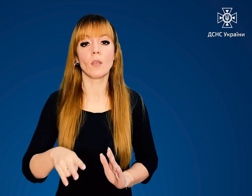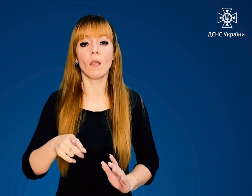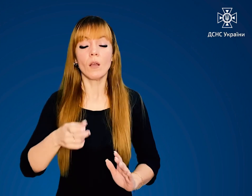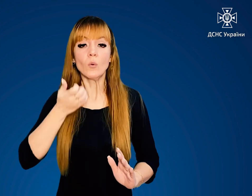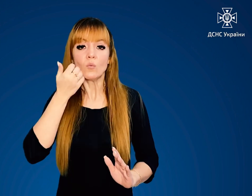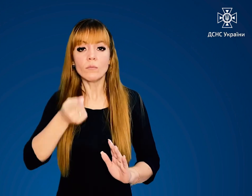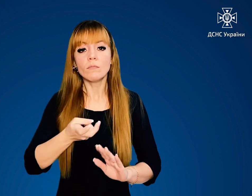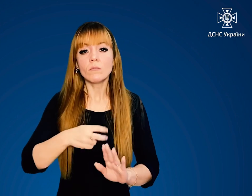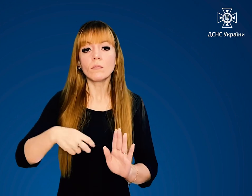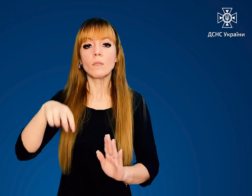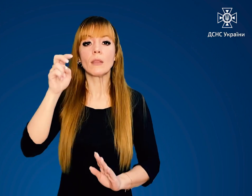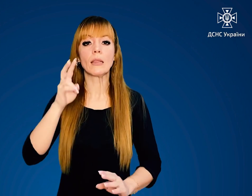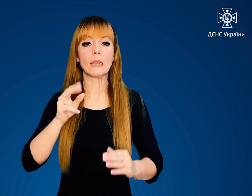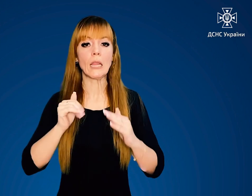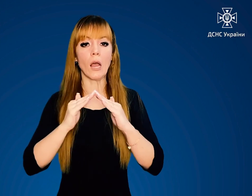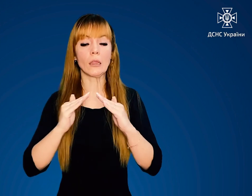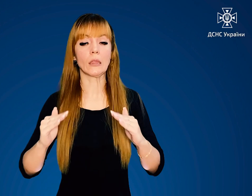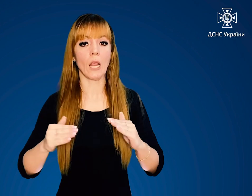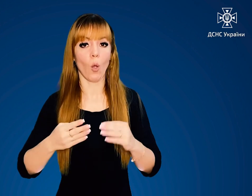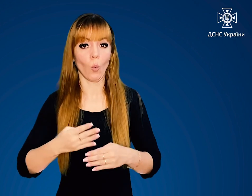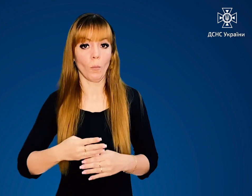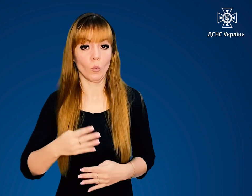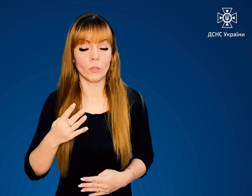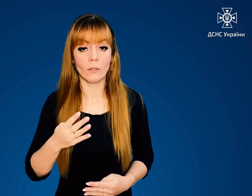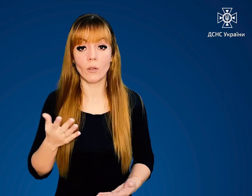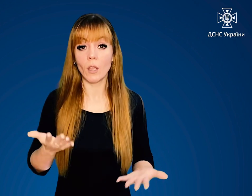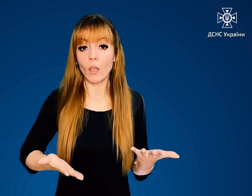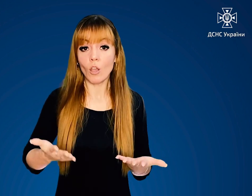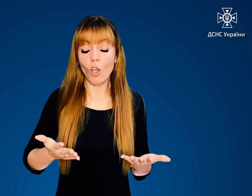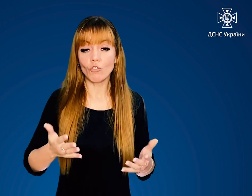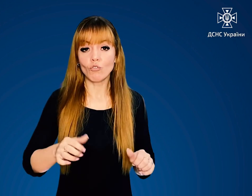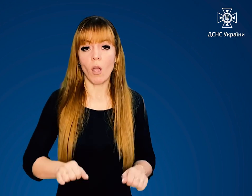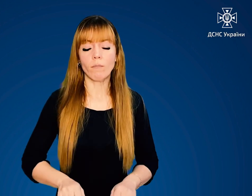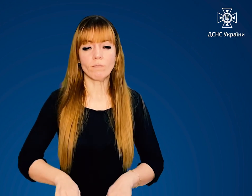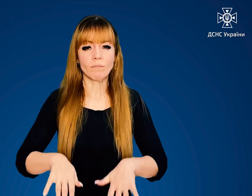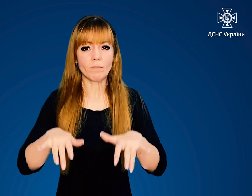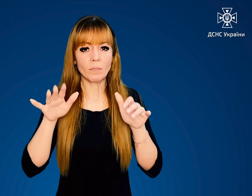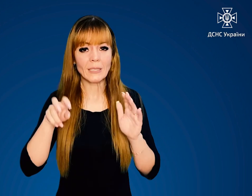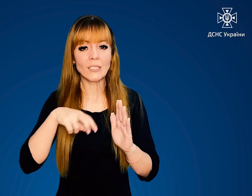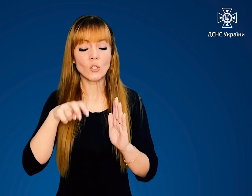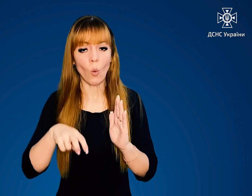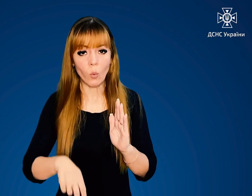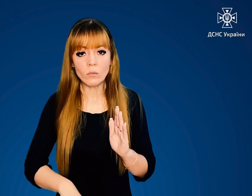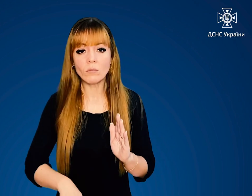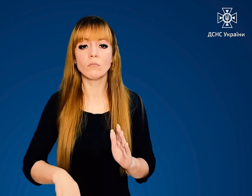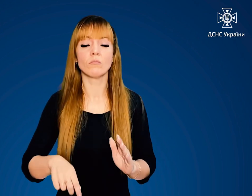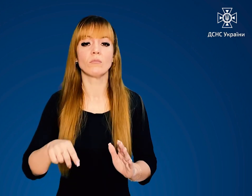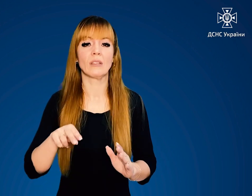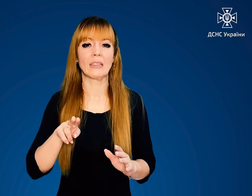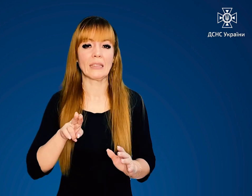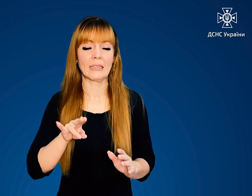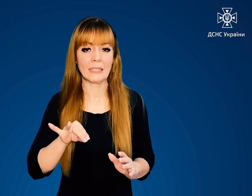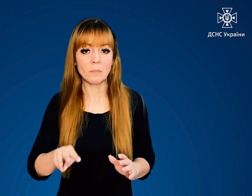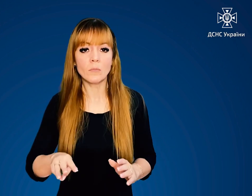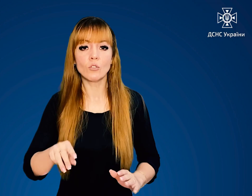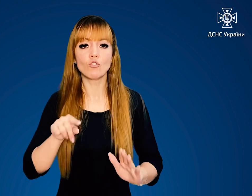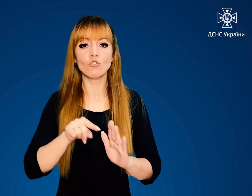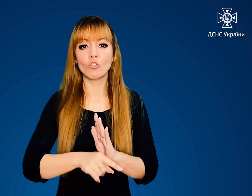на даху будівлі. У разі задимленості сходових клітин варто щільно зачинити двері, що